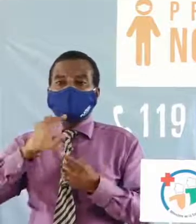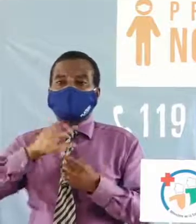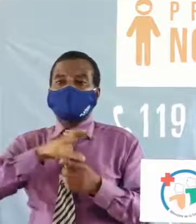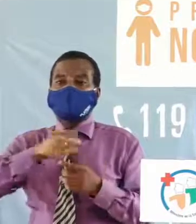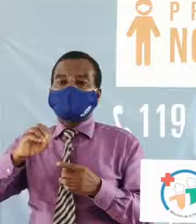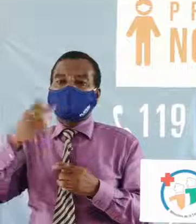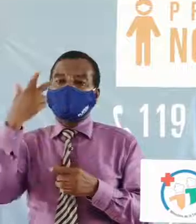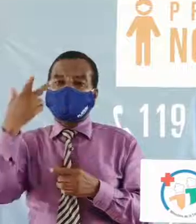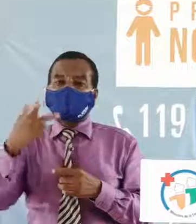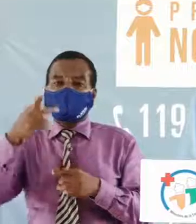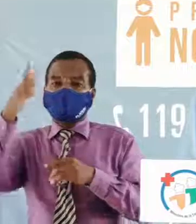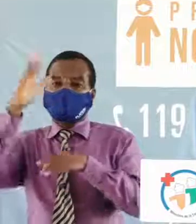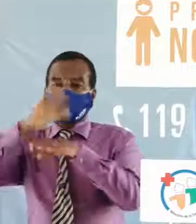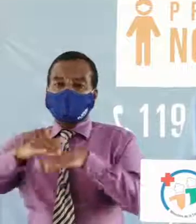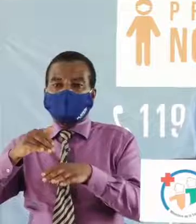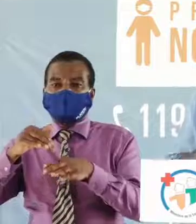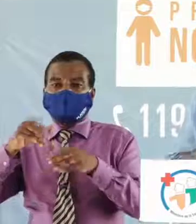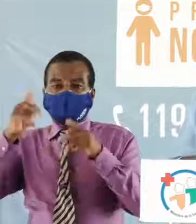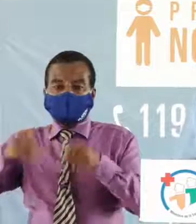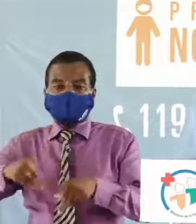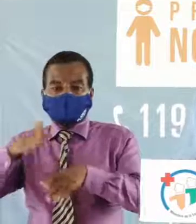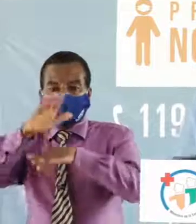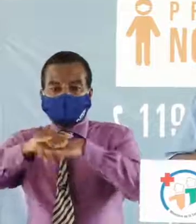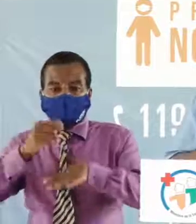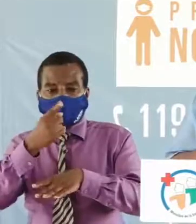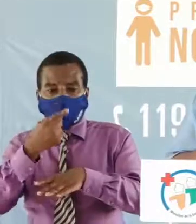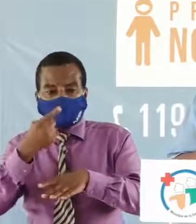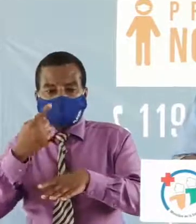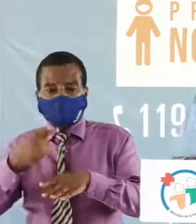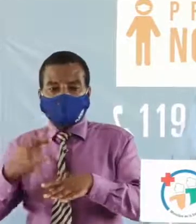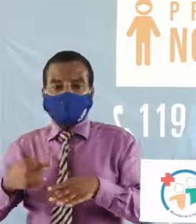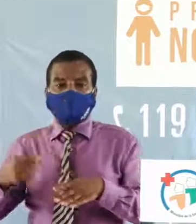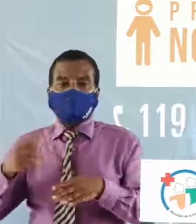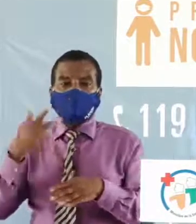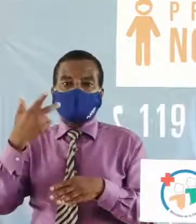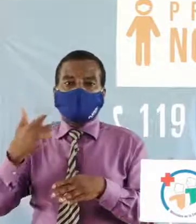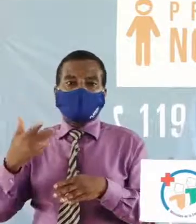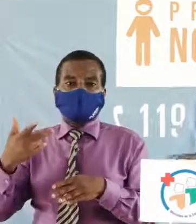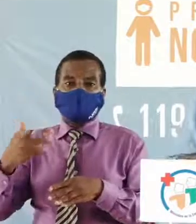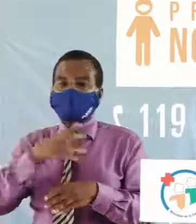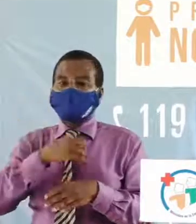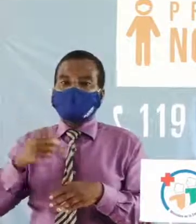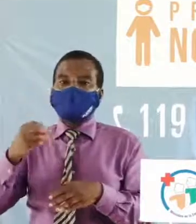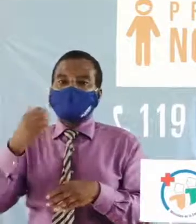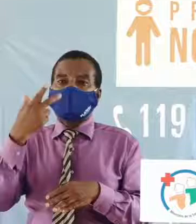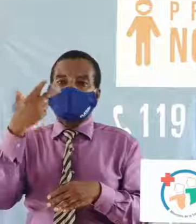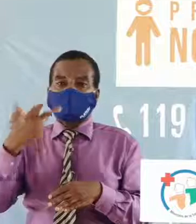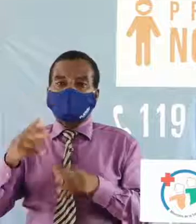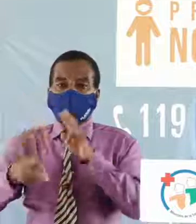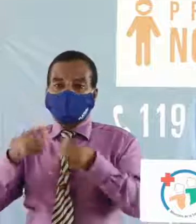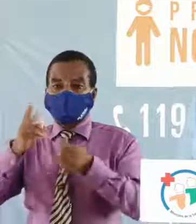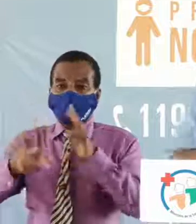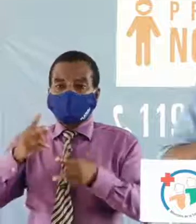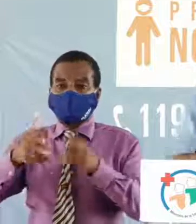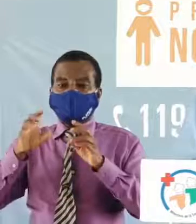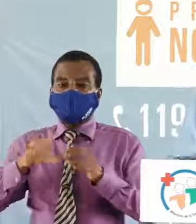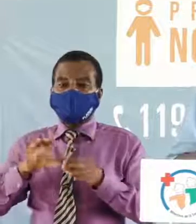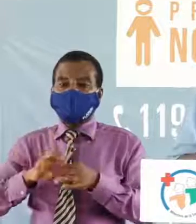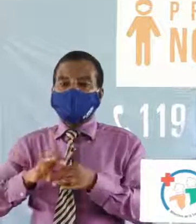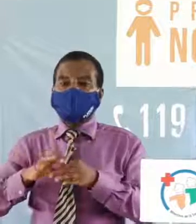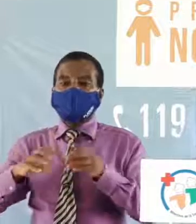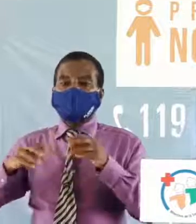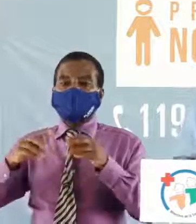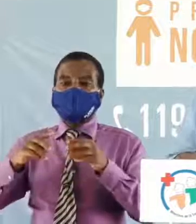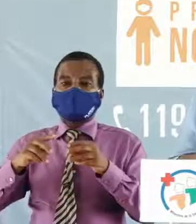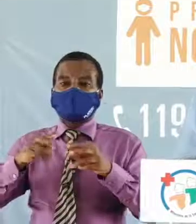3 interpellations de 3 donc commanditaires de ces convois et 3 véhicules de transport sont actuellement